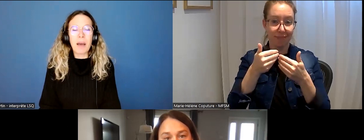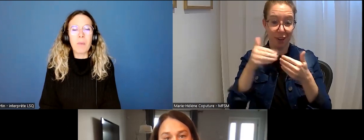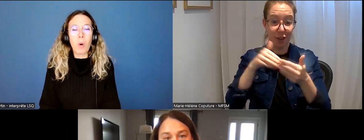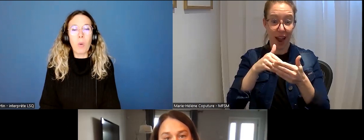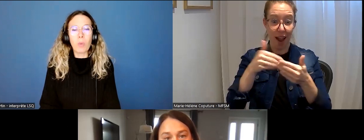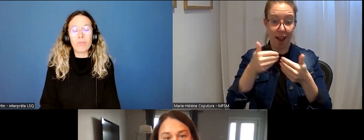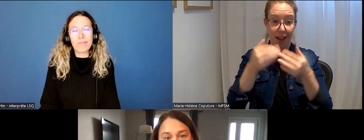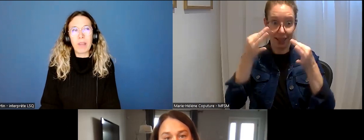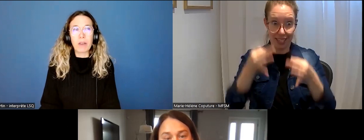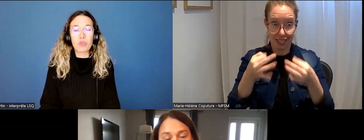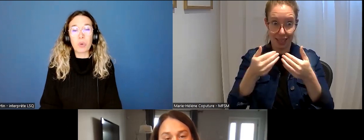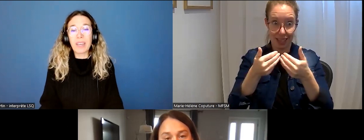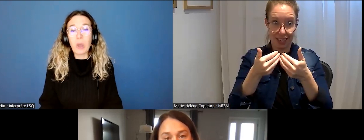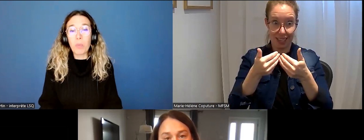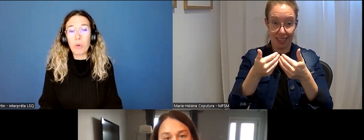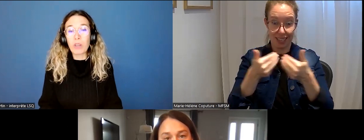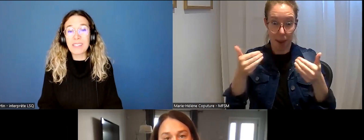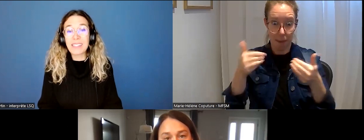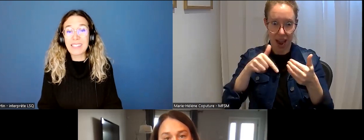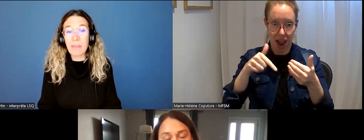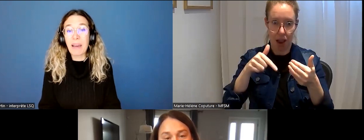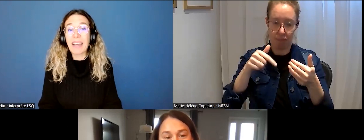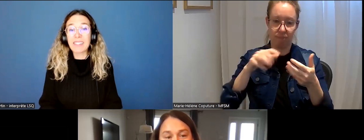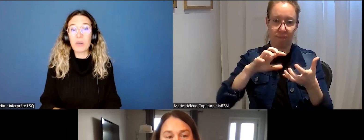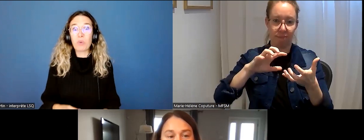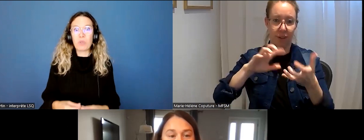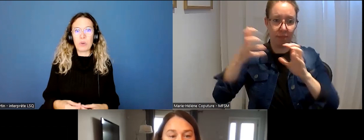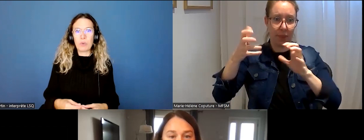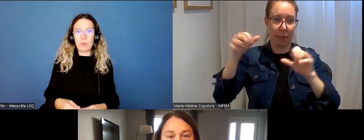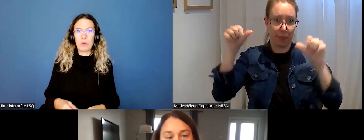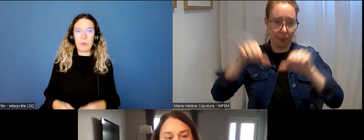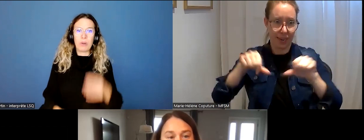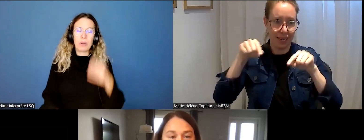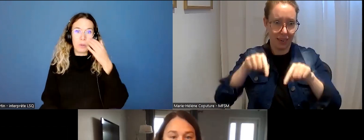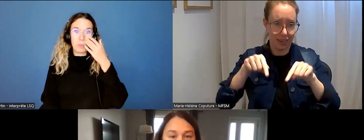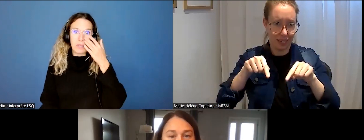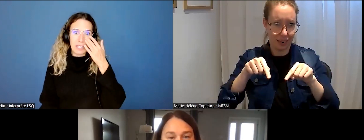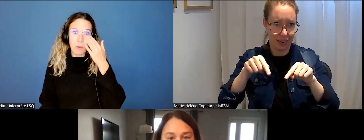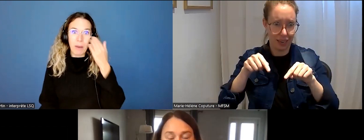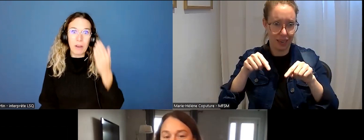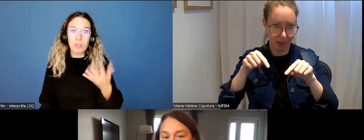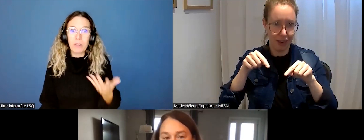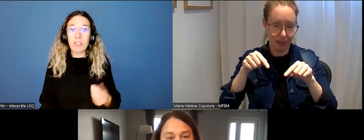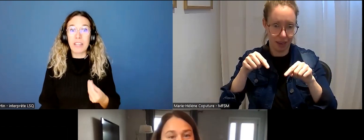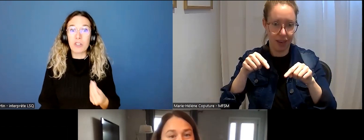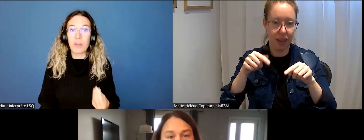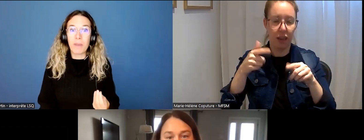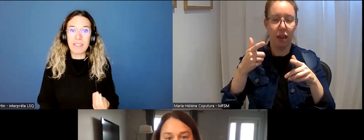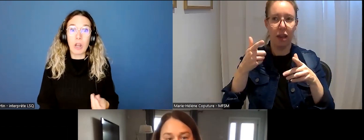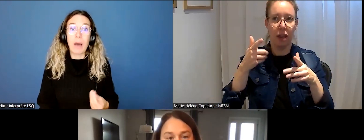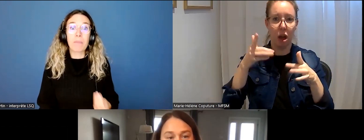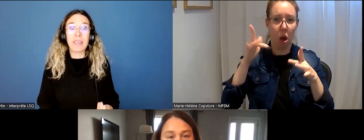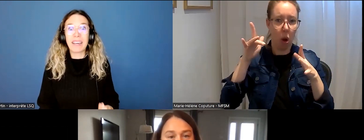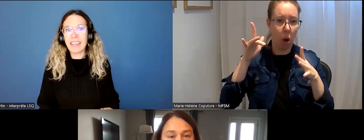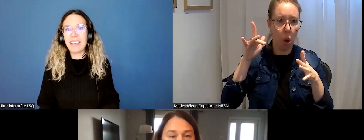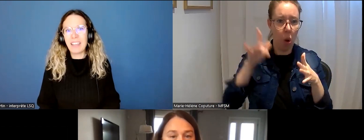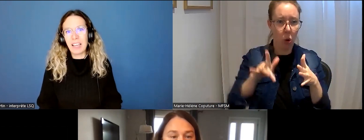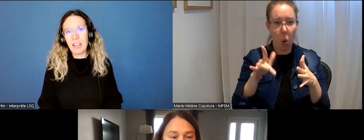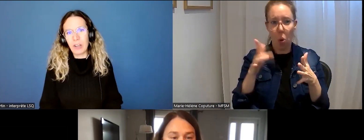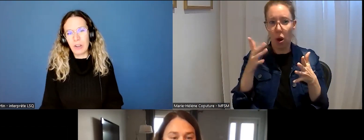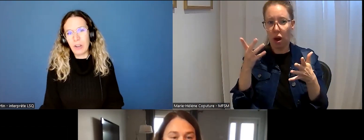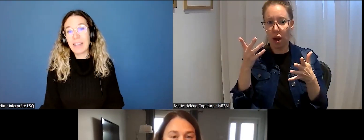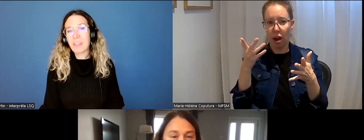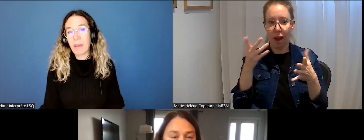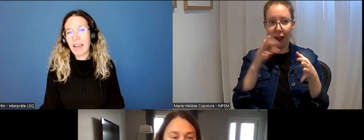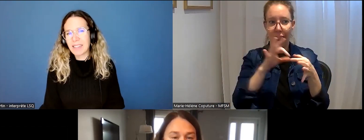les femmes ont enduré un peu leur séparation. Puis à ce moment-là, je pense que ça l'a seulement... ça l'a empiré,